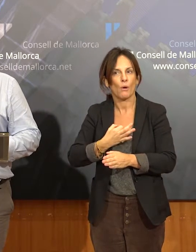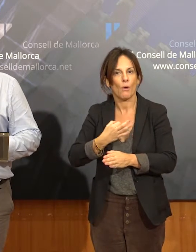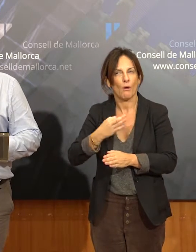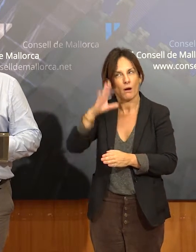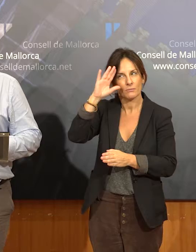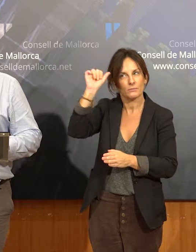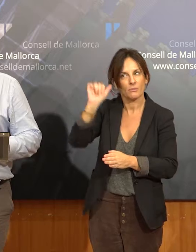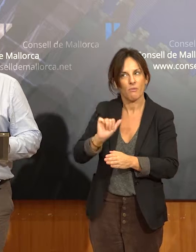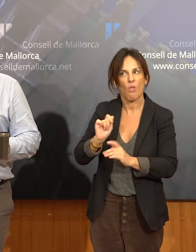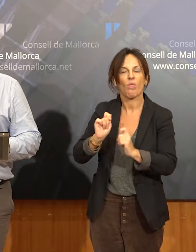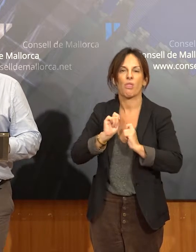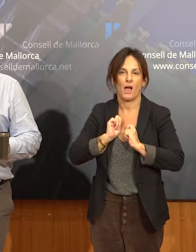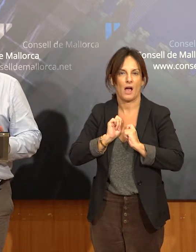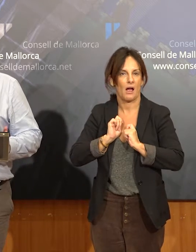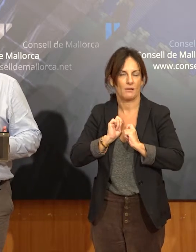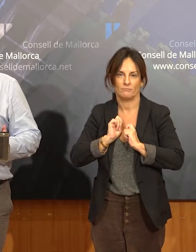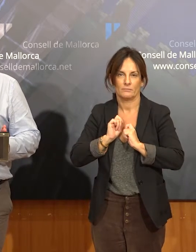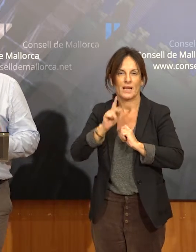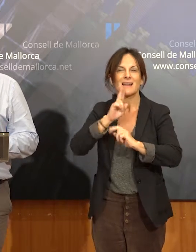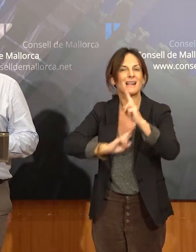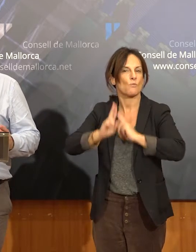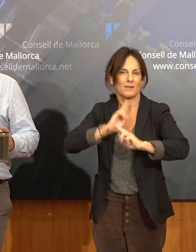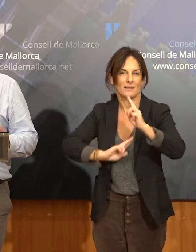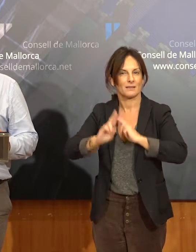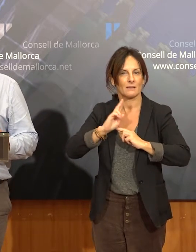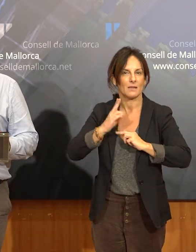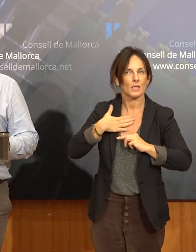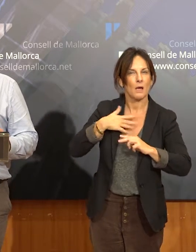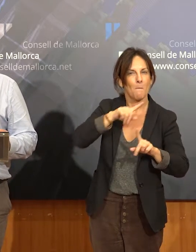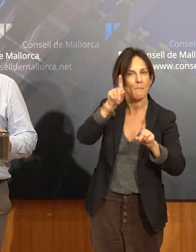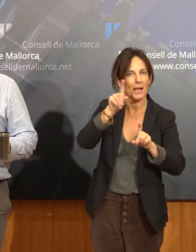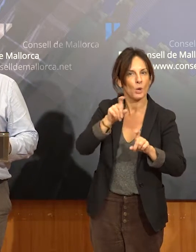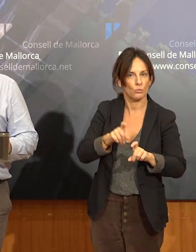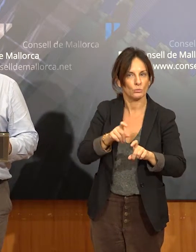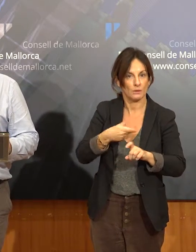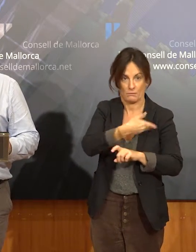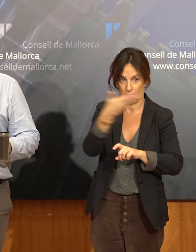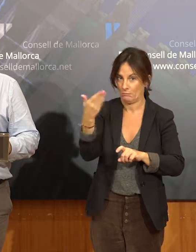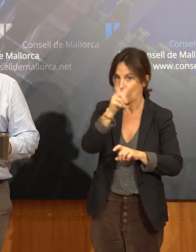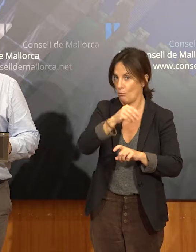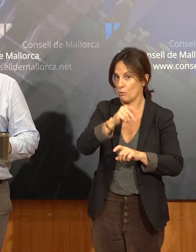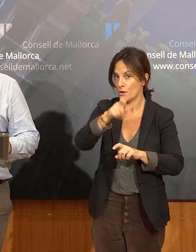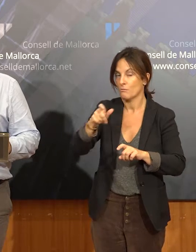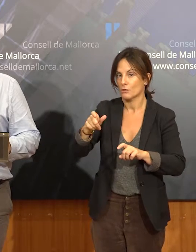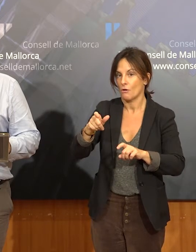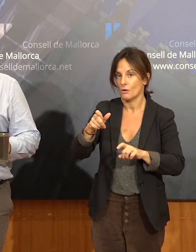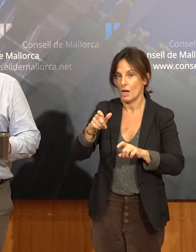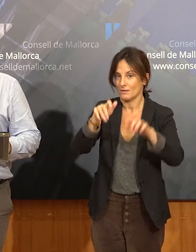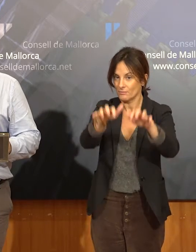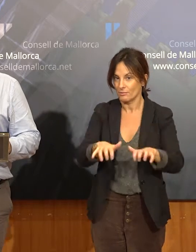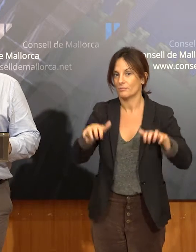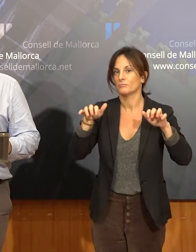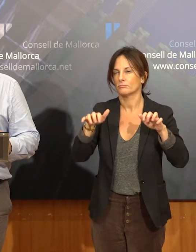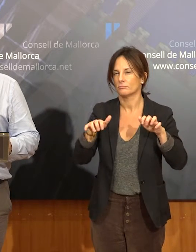tot un seguit de respostes en aquestes preguntes que moltes de les persones que avui estarem a la sala